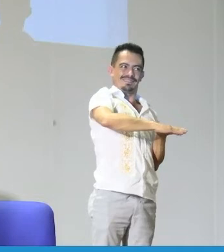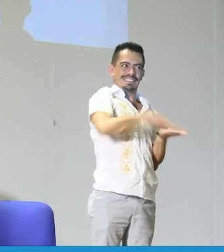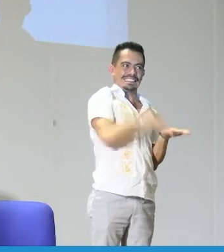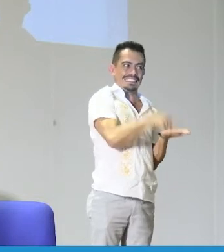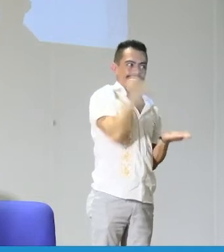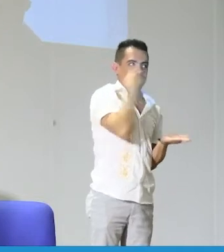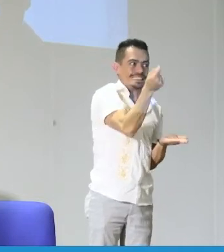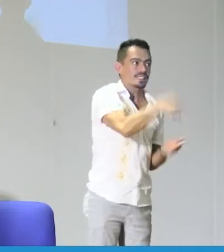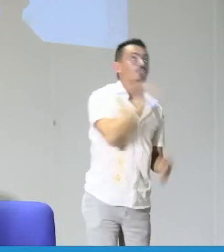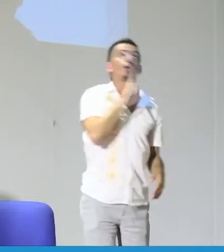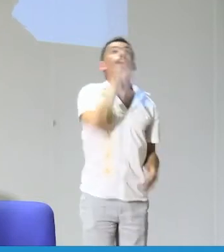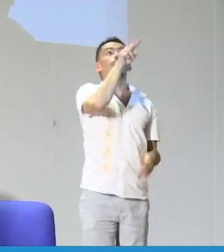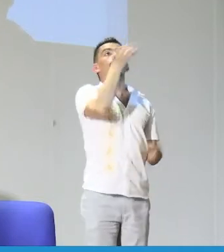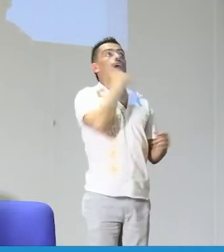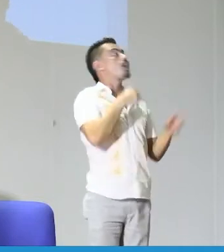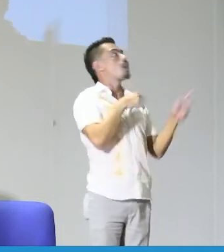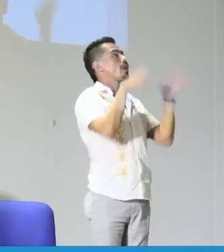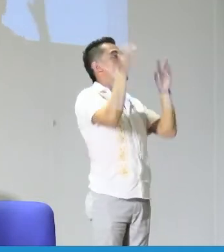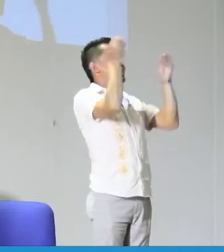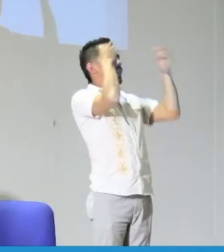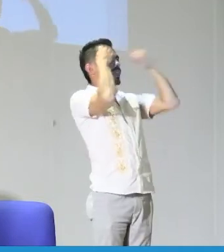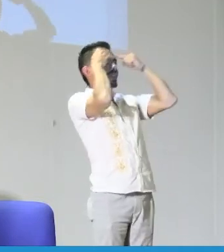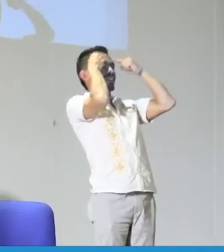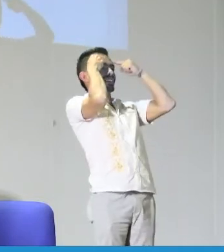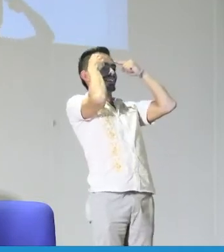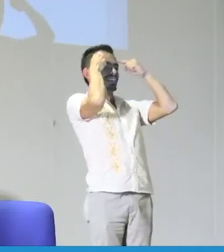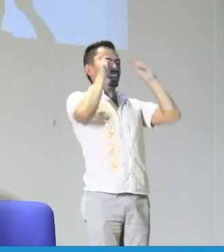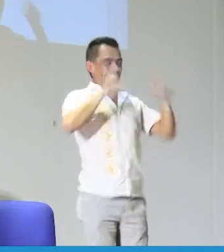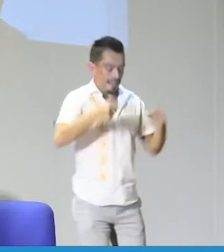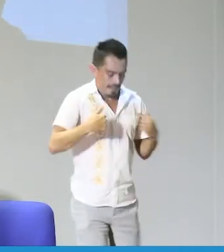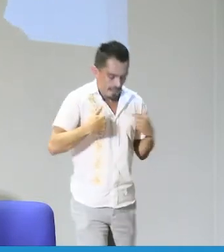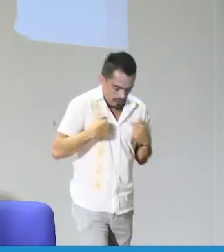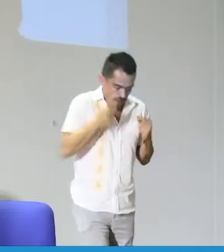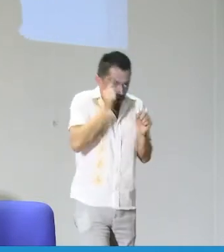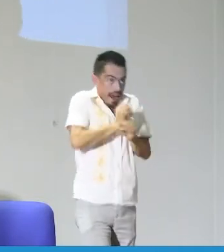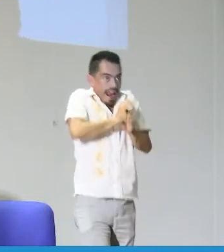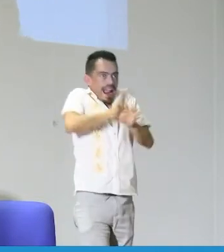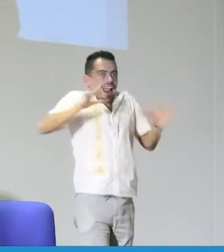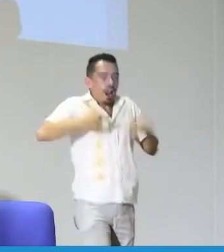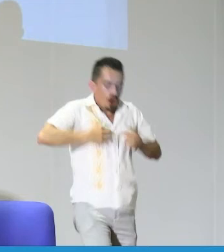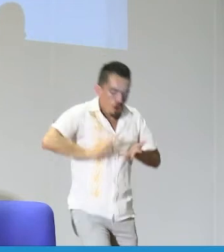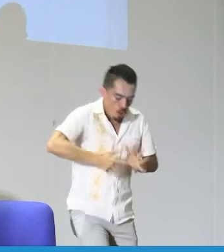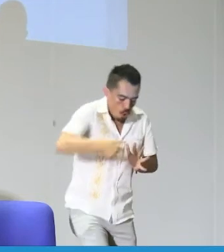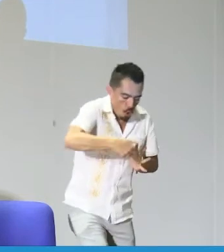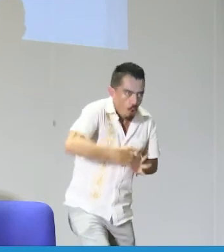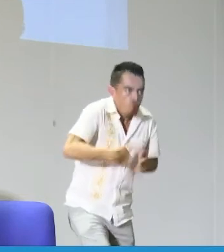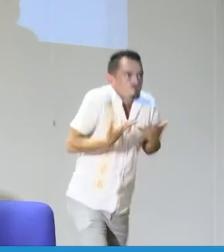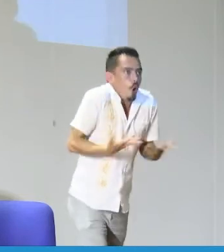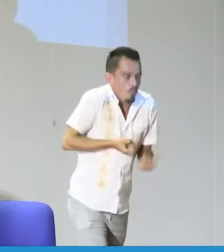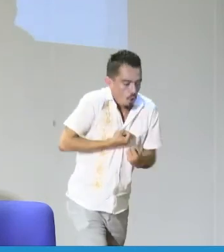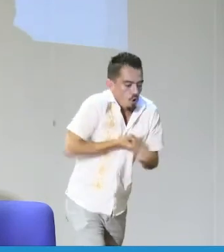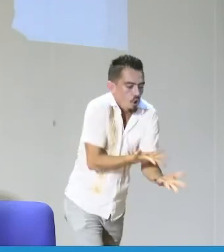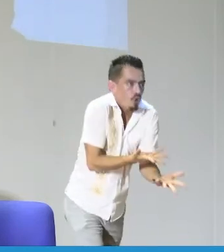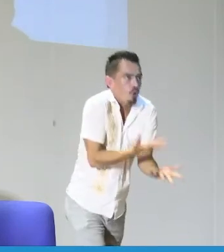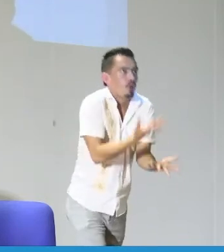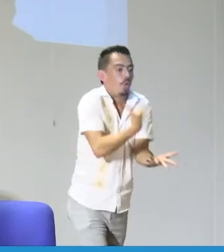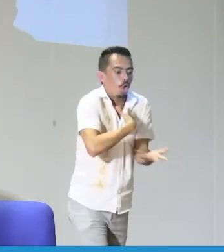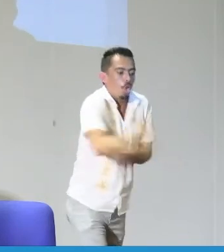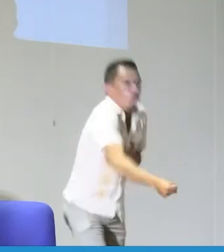pongan algunas veces nerviosos si los corrigen en público, es decir, frente al niño sordo, y esto puede generar confusión